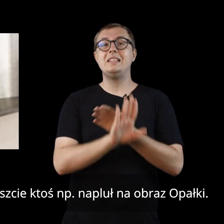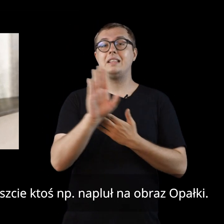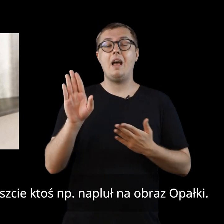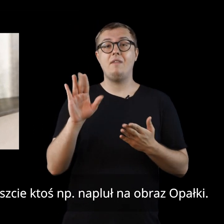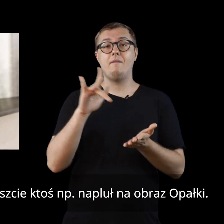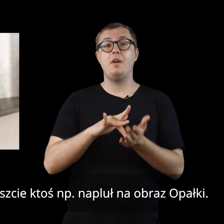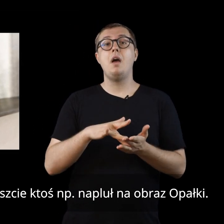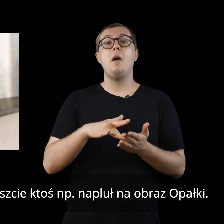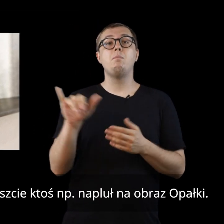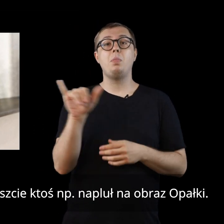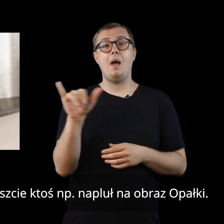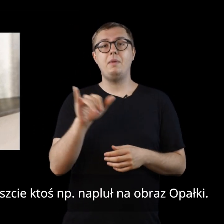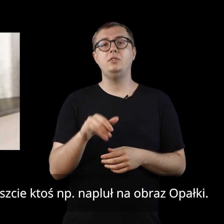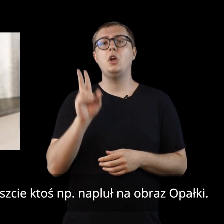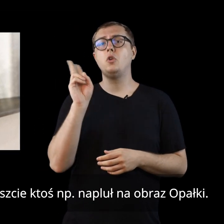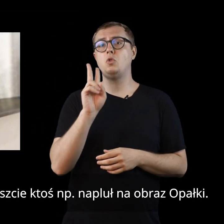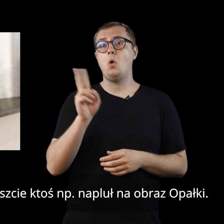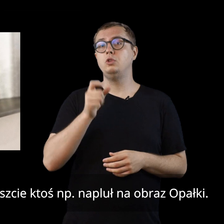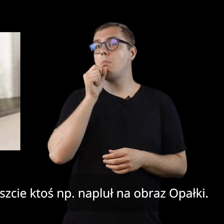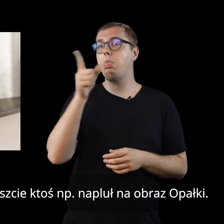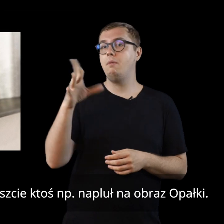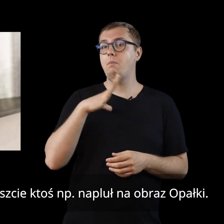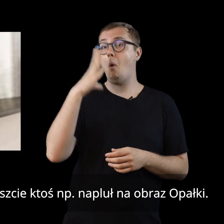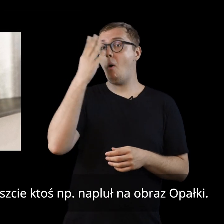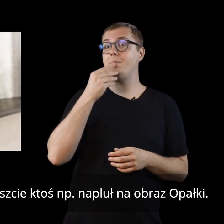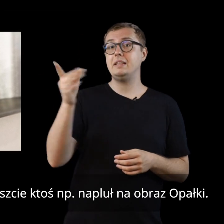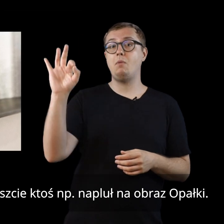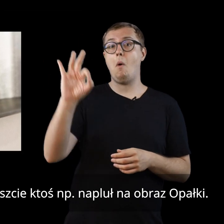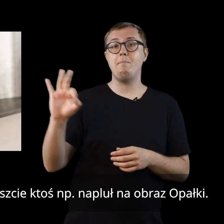Na wystawie w Budapeszcie ktoś na przykład napluł na obraz opałki.